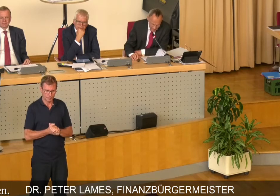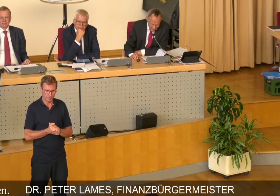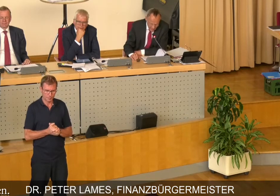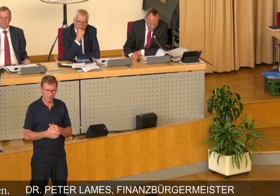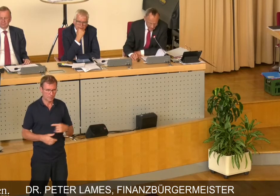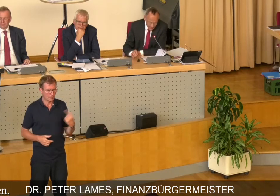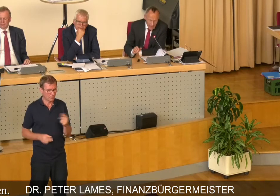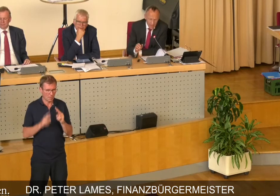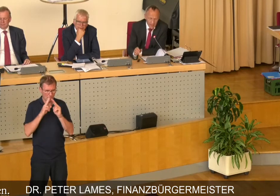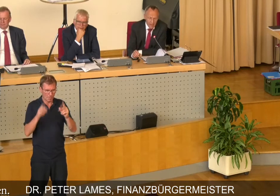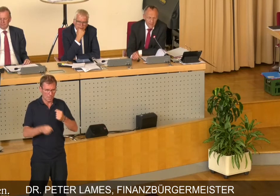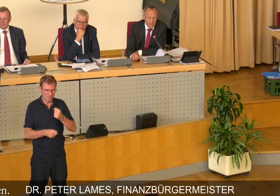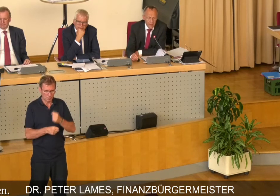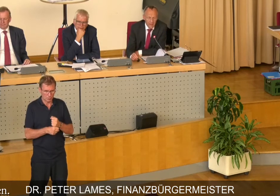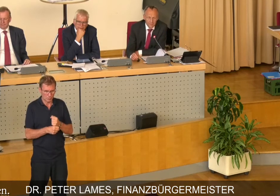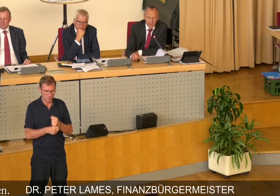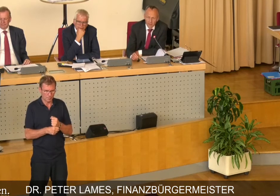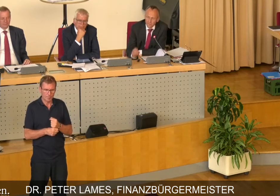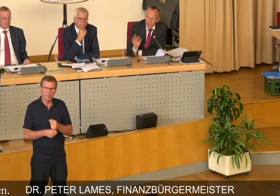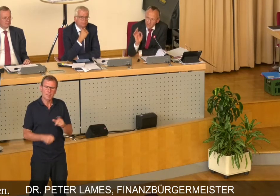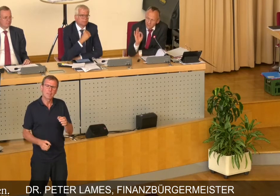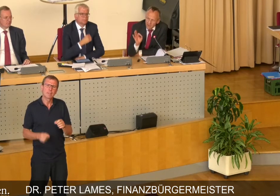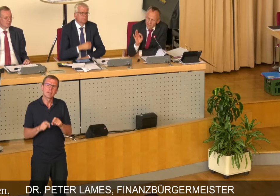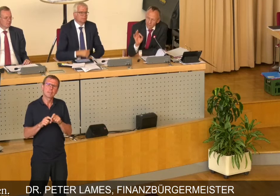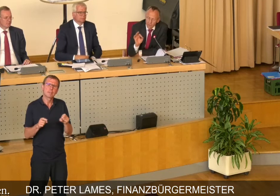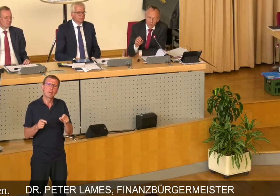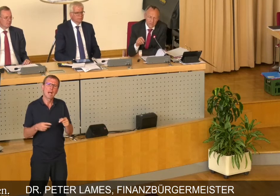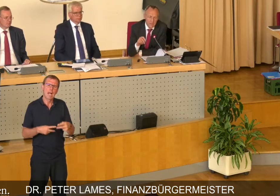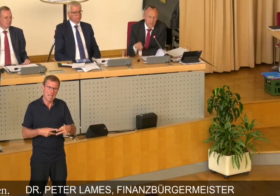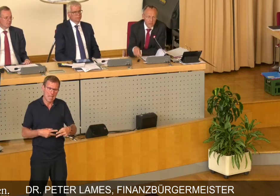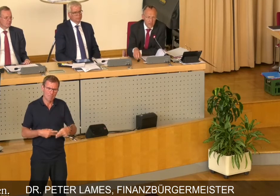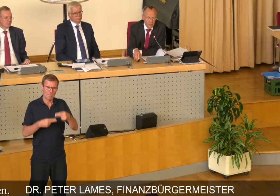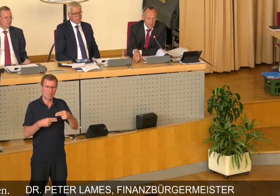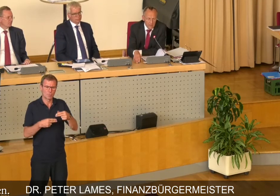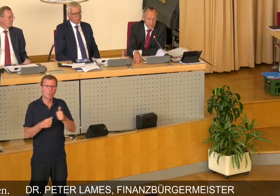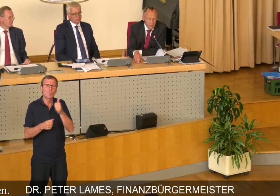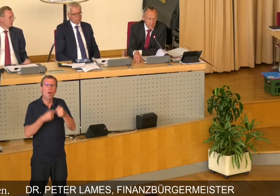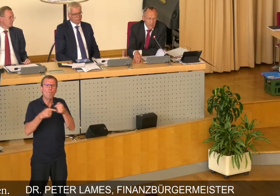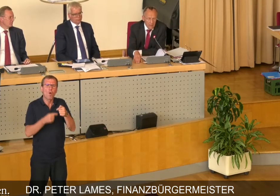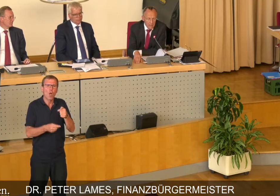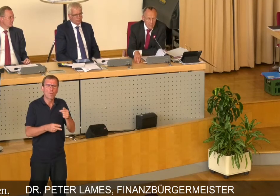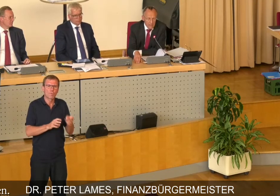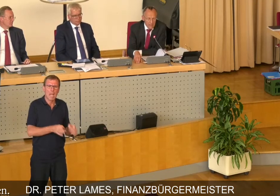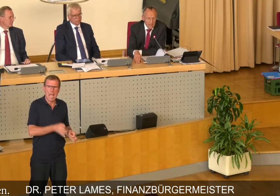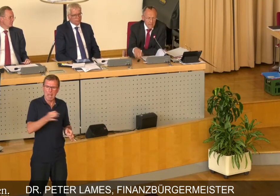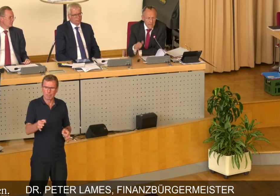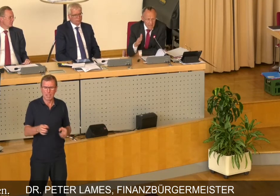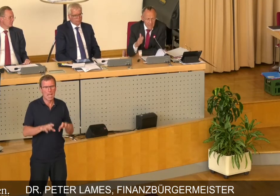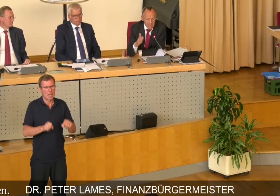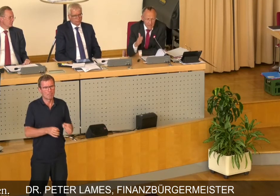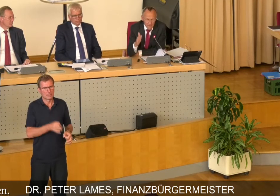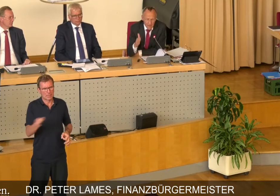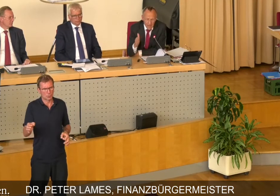zu beachten haben, ist bei der Frage der Befristung von kommissarischen Besetzungen, dass